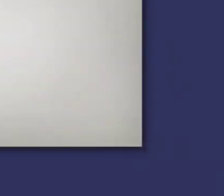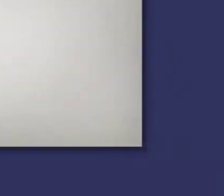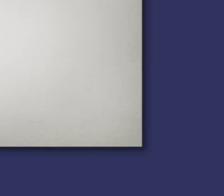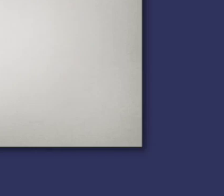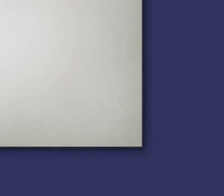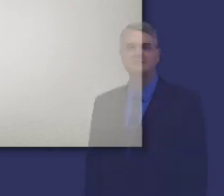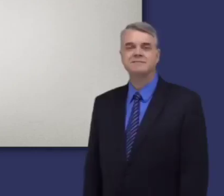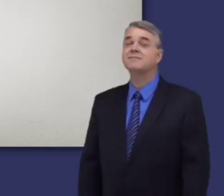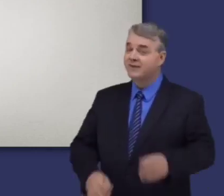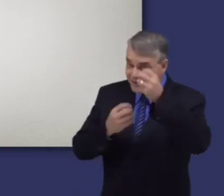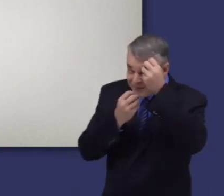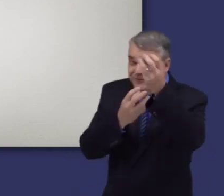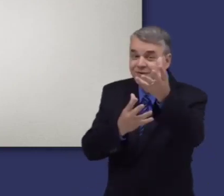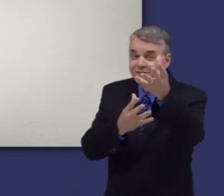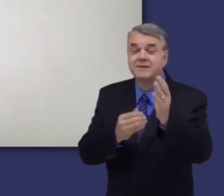¿Lo sabía?